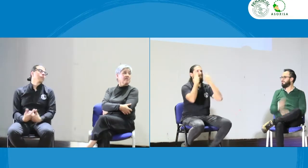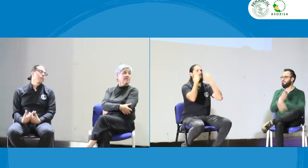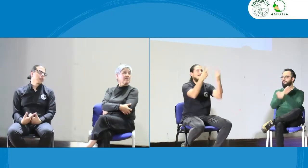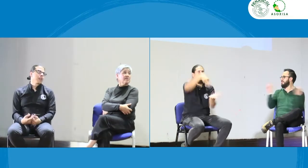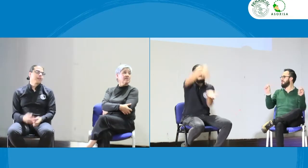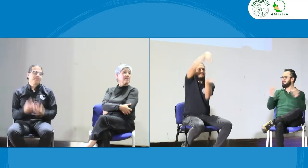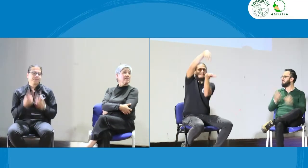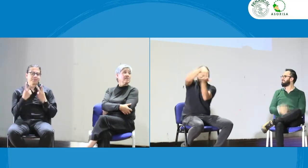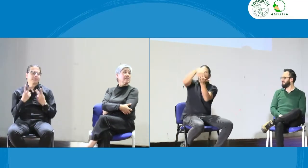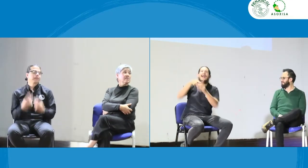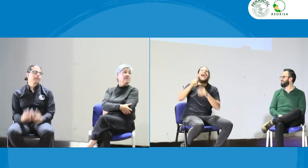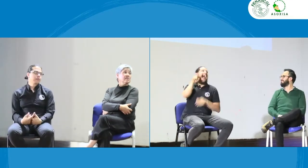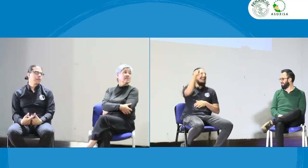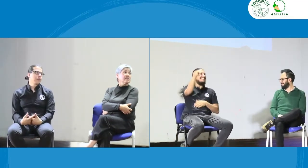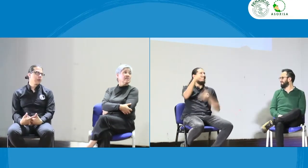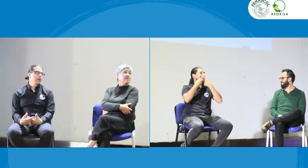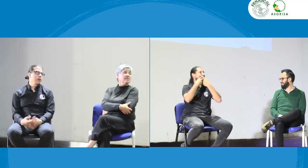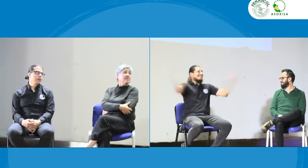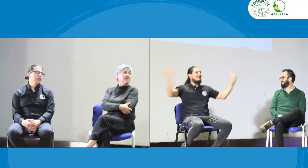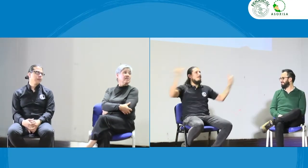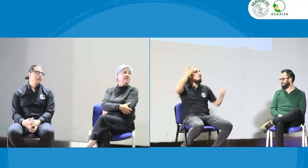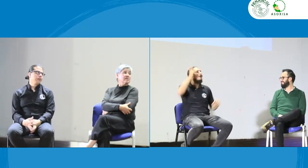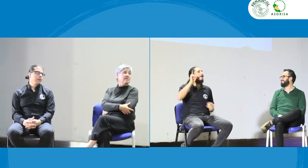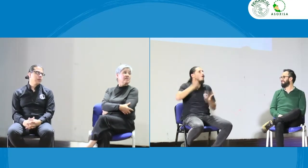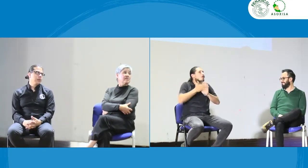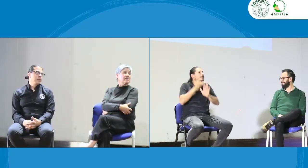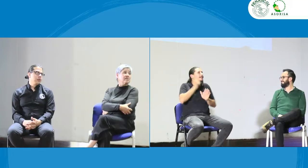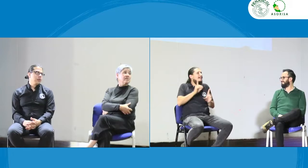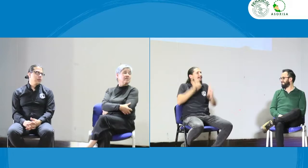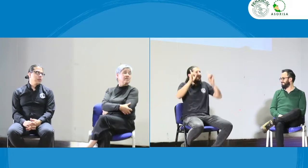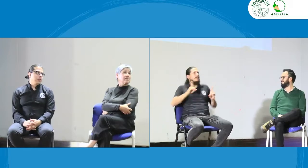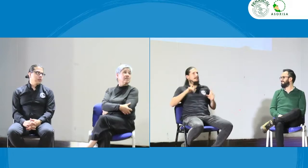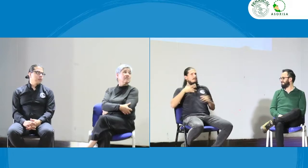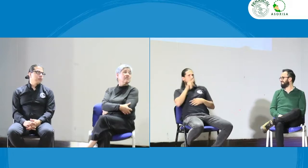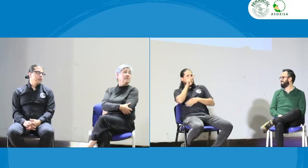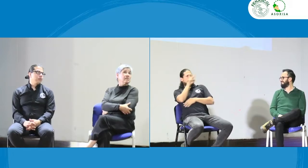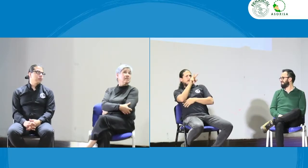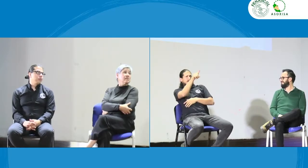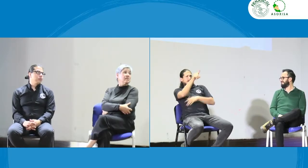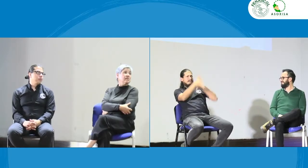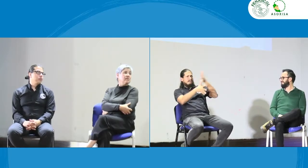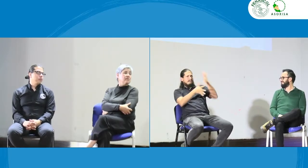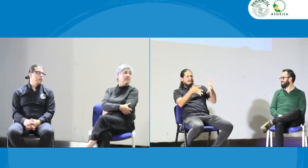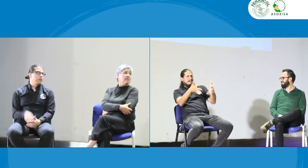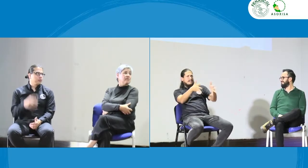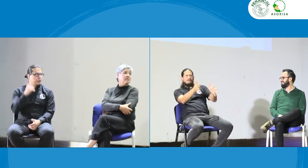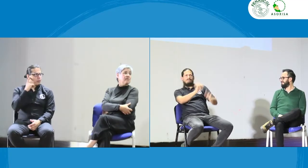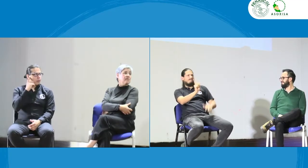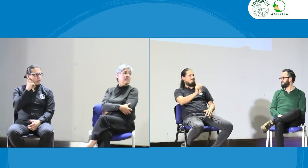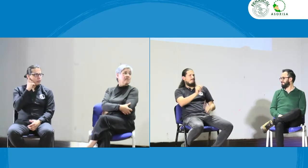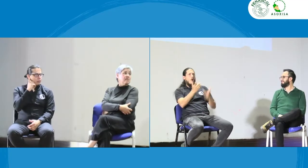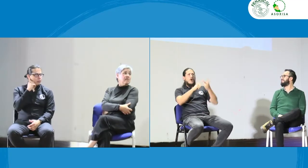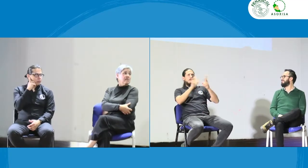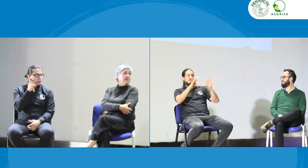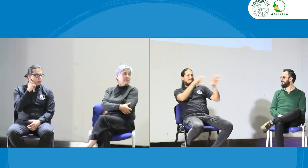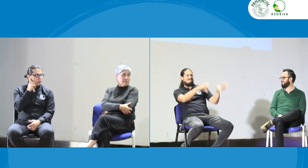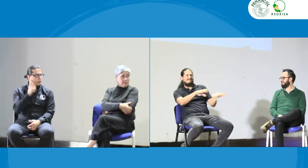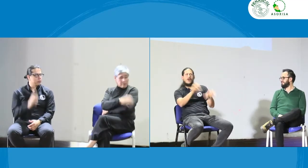ocultar, tiene que estar allí, visible. ¿Por qué? Porque es la comunidad sorda quien va viendo la comunicación y va diciendo, mira,